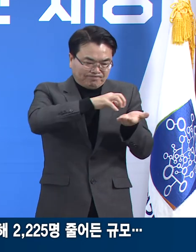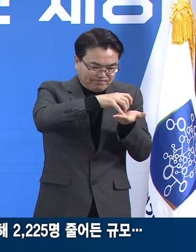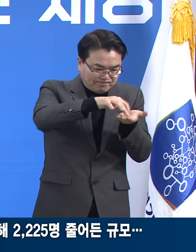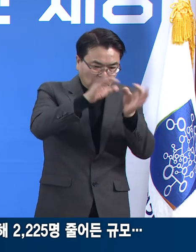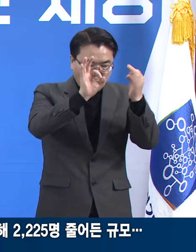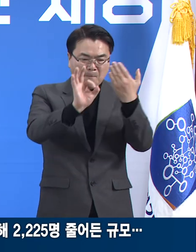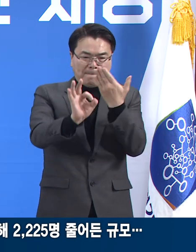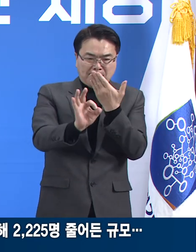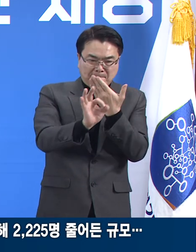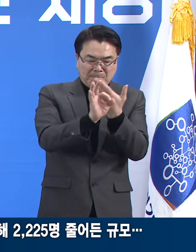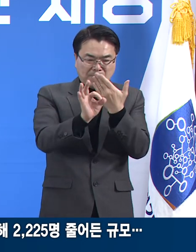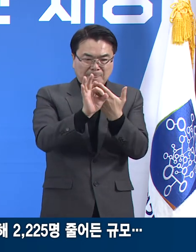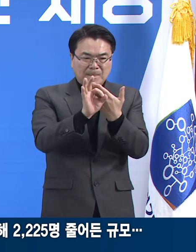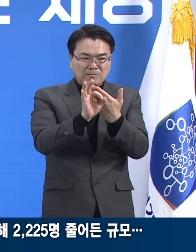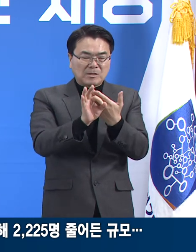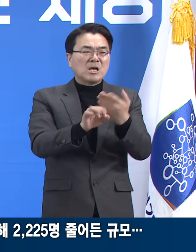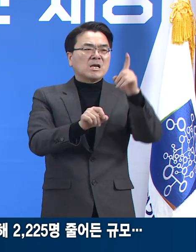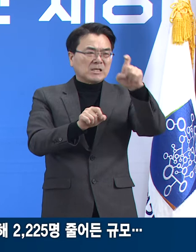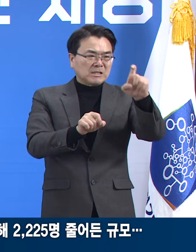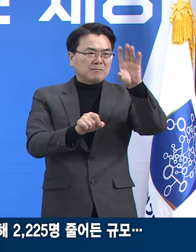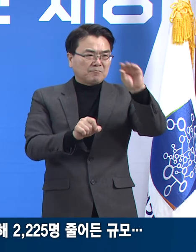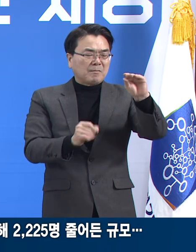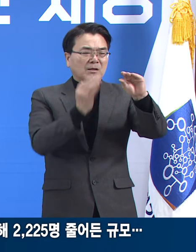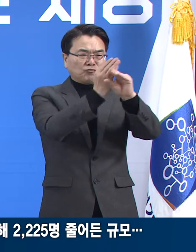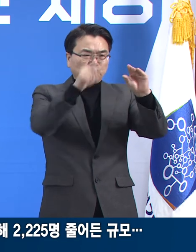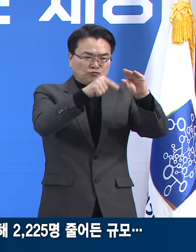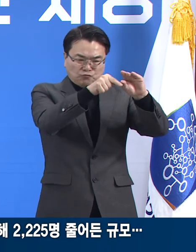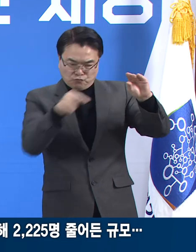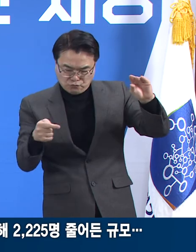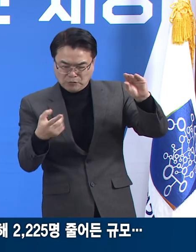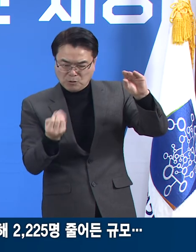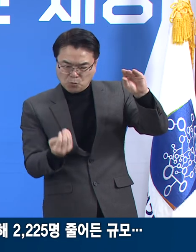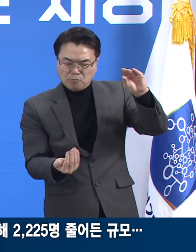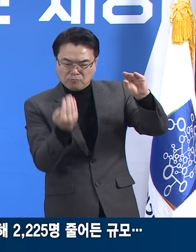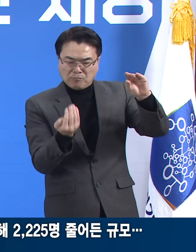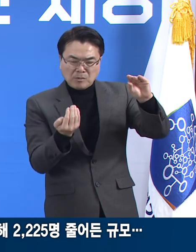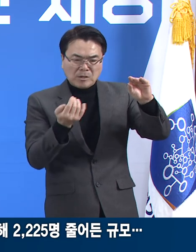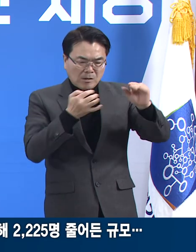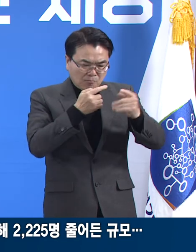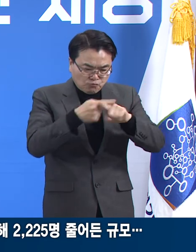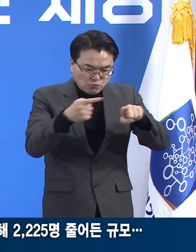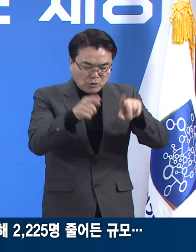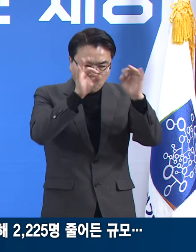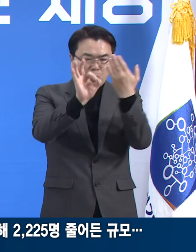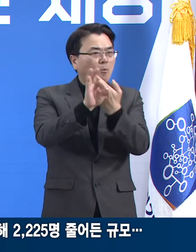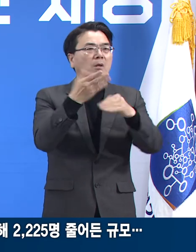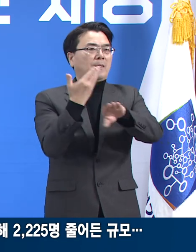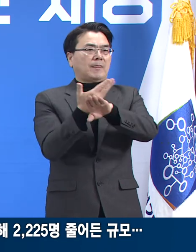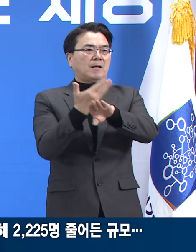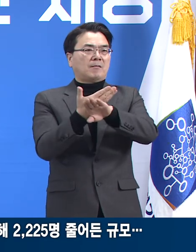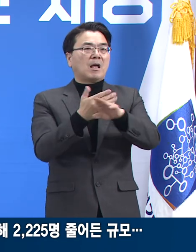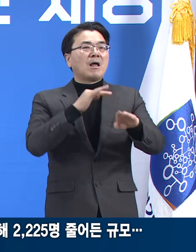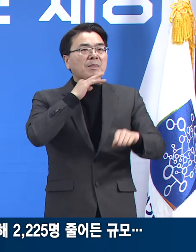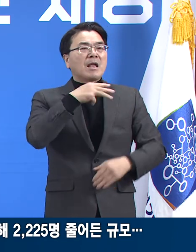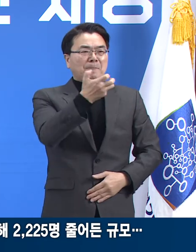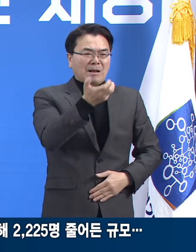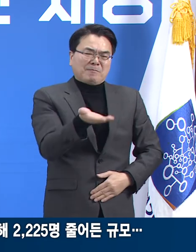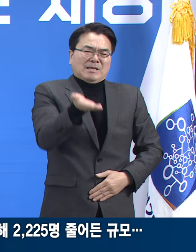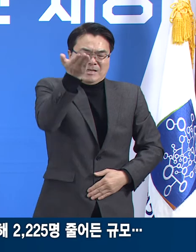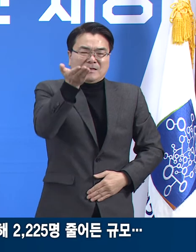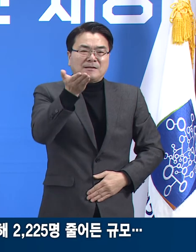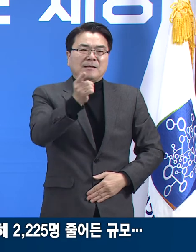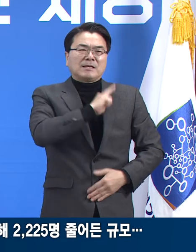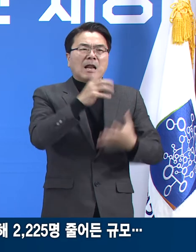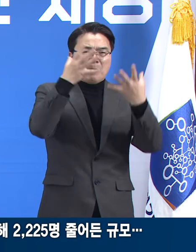연령별 인구 10만 명당 확진자 수는 그와 다른 양상을 보입니다. 80대 이상 연령대가